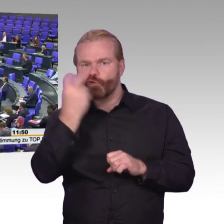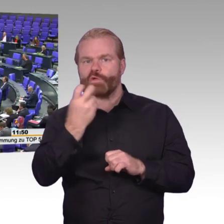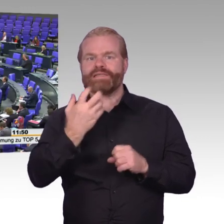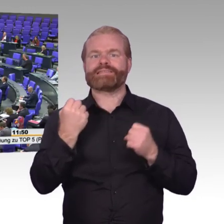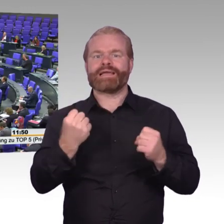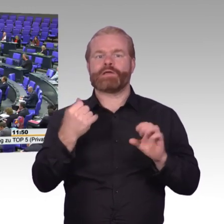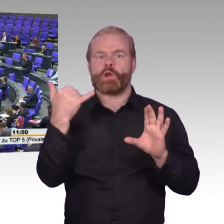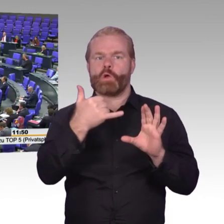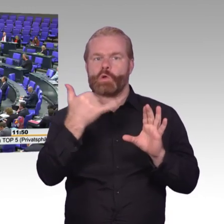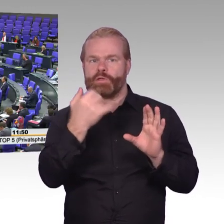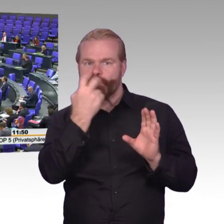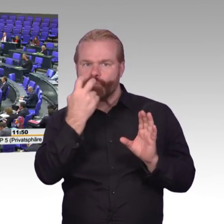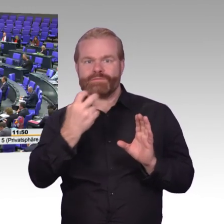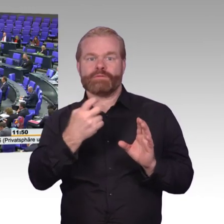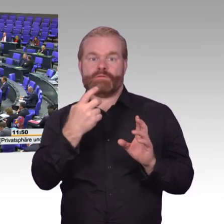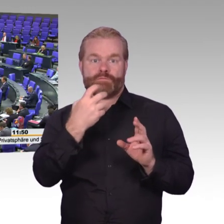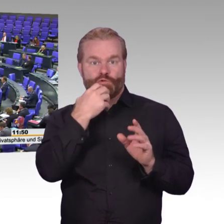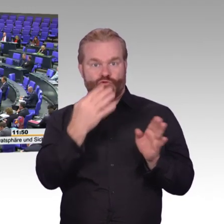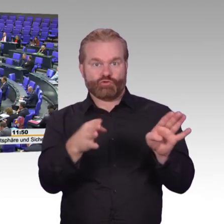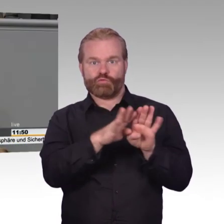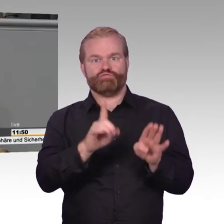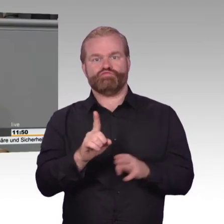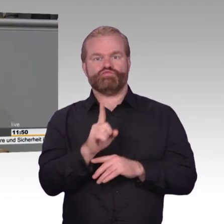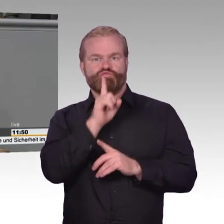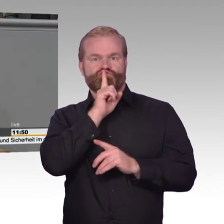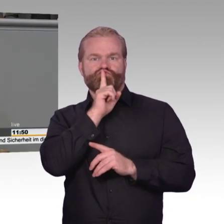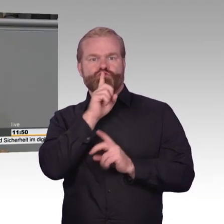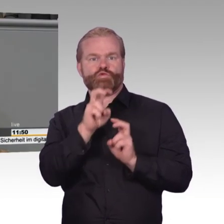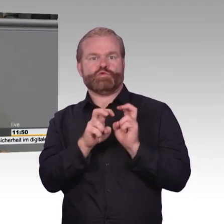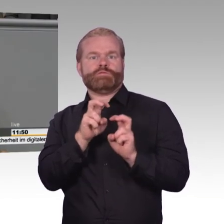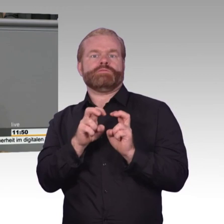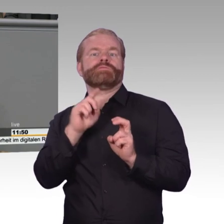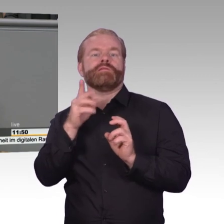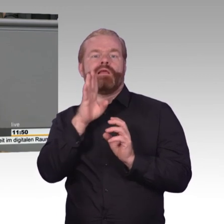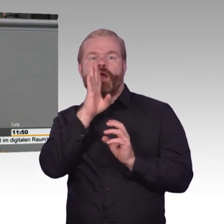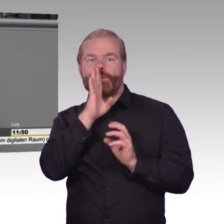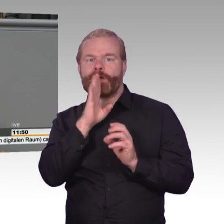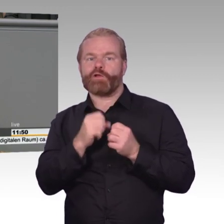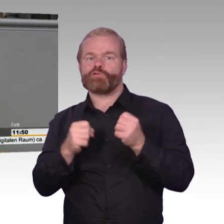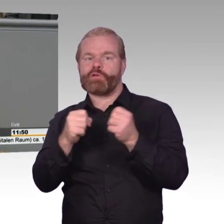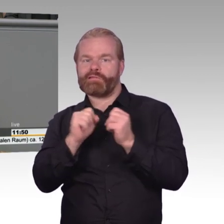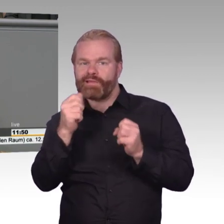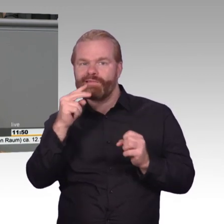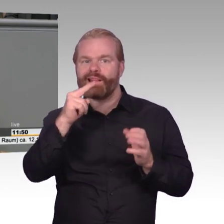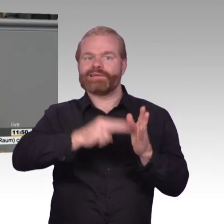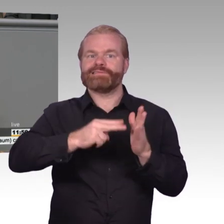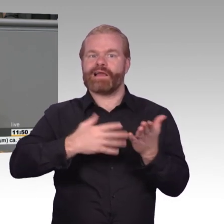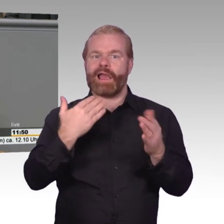Und meine Damen und Herren, der vorliegende FDP-Antrag geht in die richtige Richtung. Es fehlen aber auch Punkte. So brauchen wir einen,